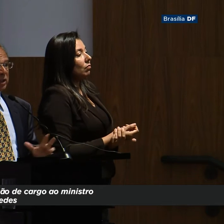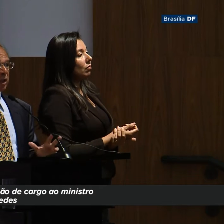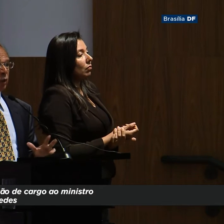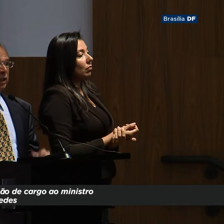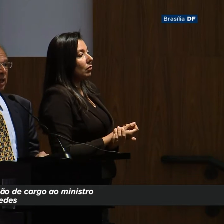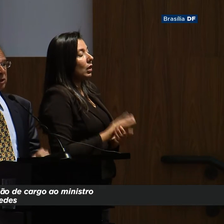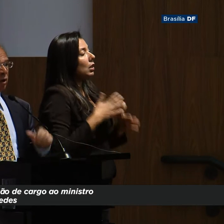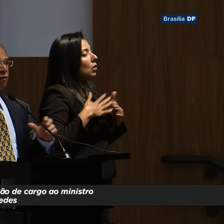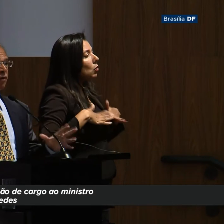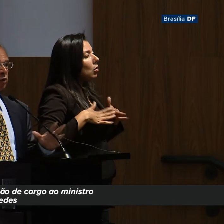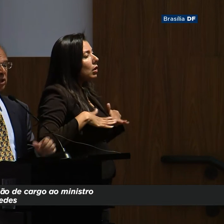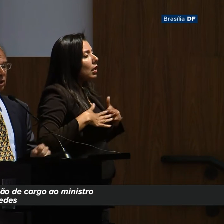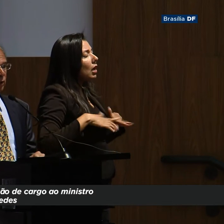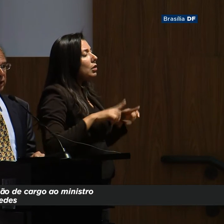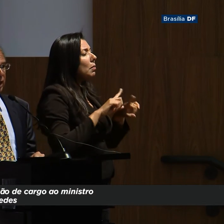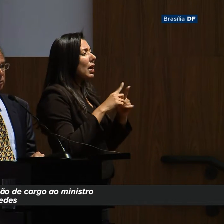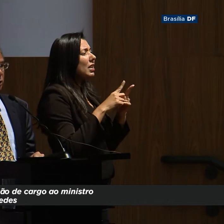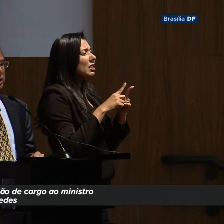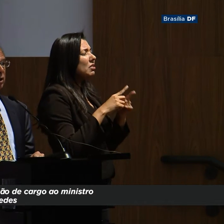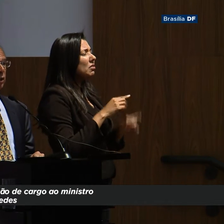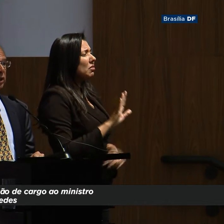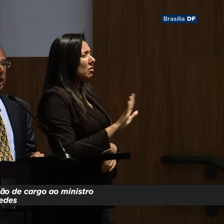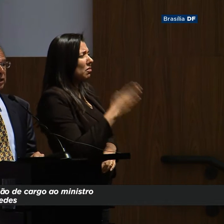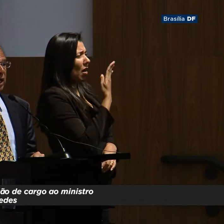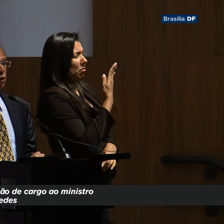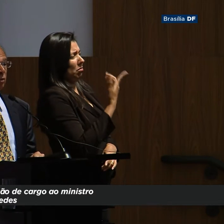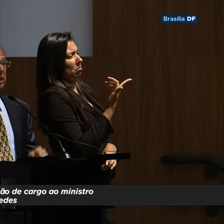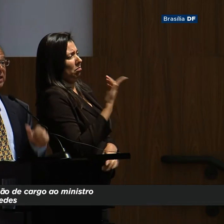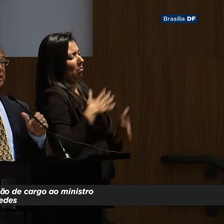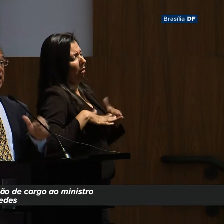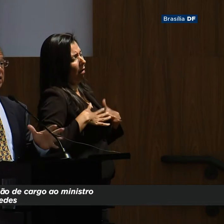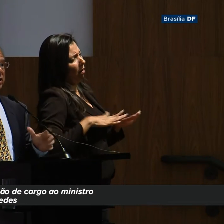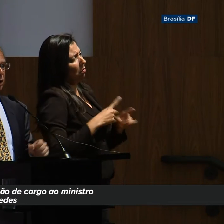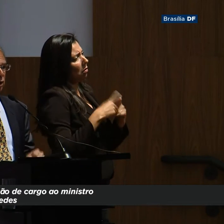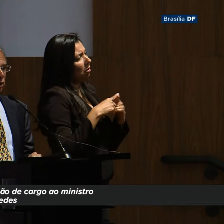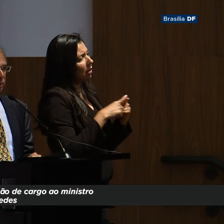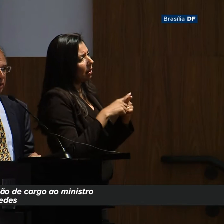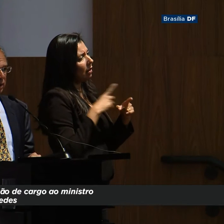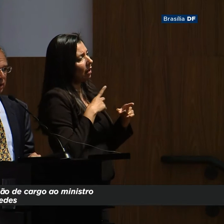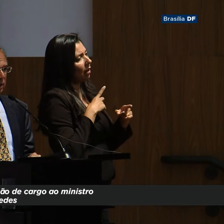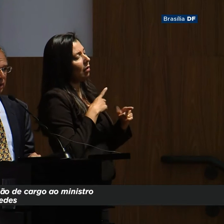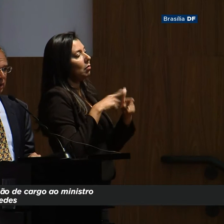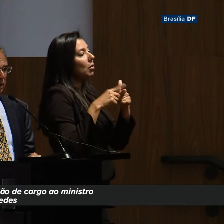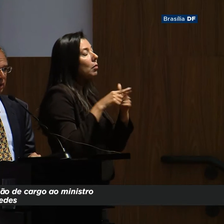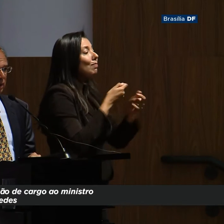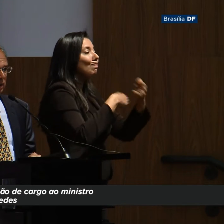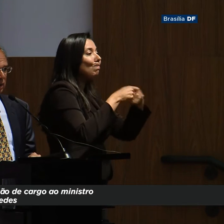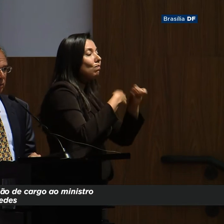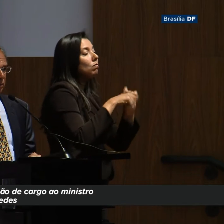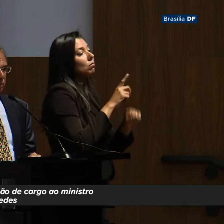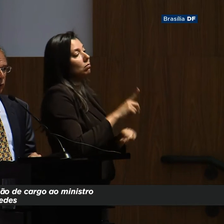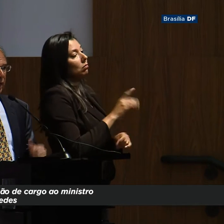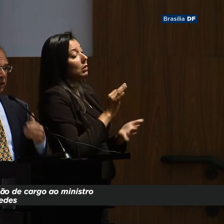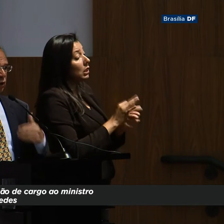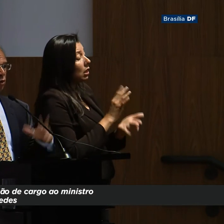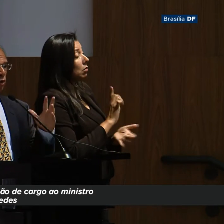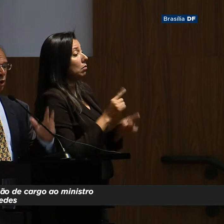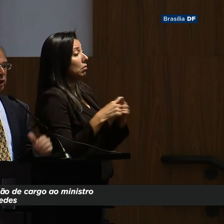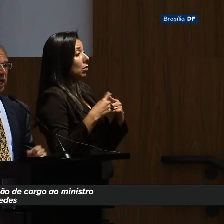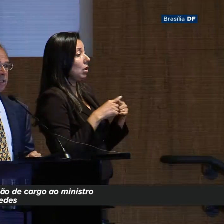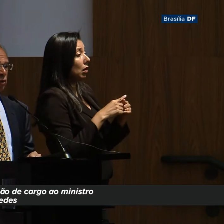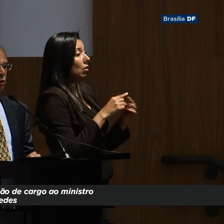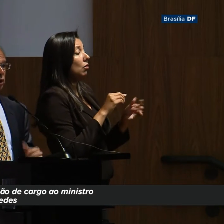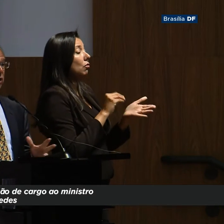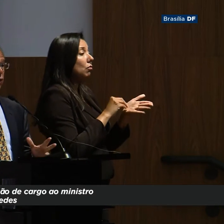de uma tranquilidade, mas é uma falsa tranquilidade, porque é uma tranquilidade à sombra da estagnação econômica. Porque esse